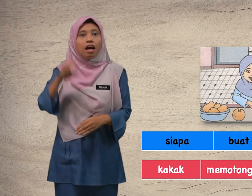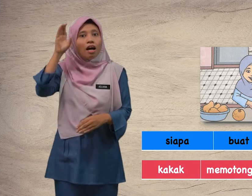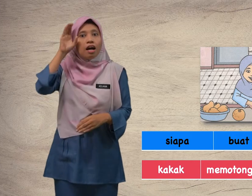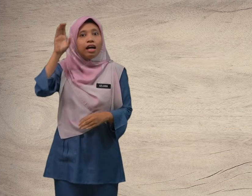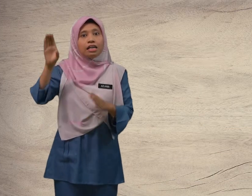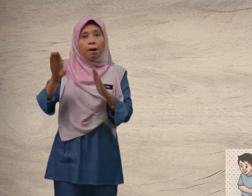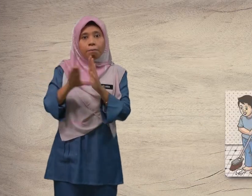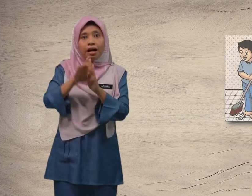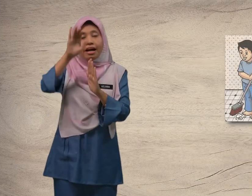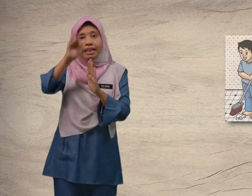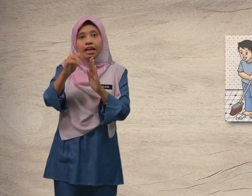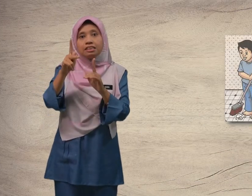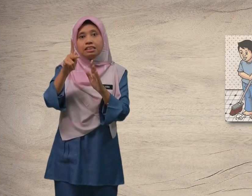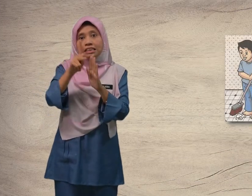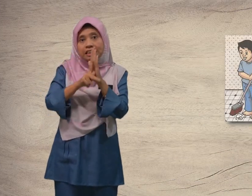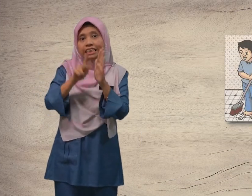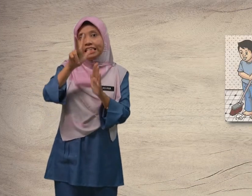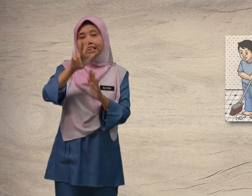Gambar yang ketiga.